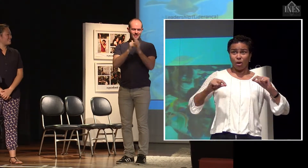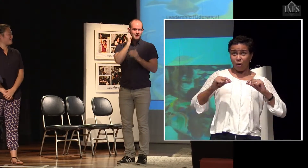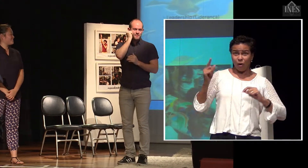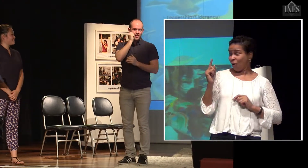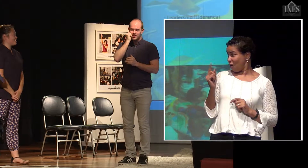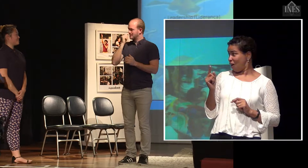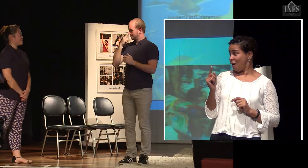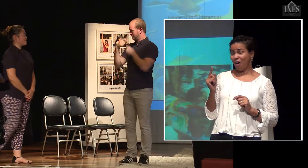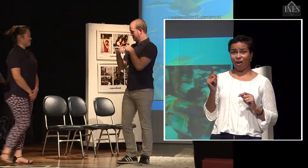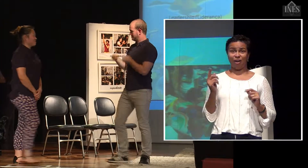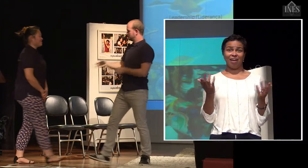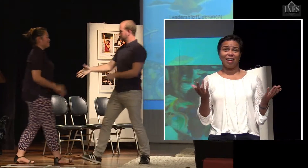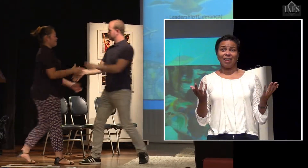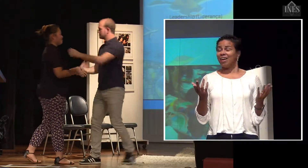Na Nova Zelândia, em alguns lugares.